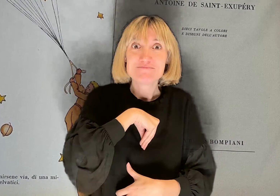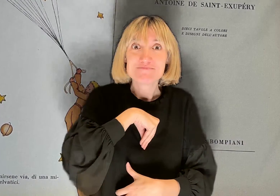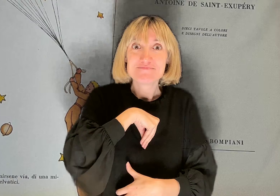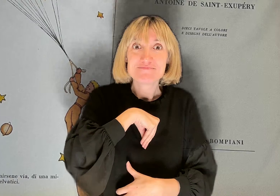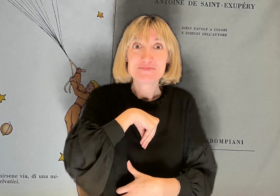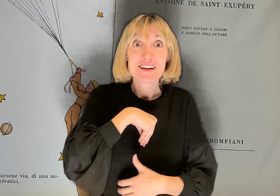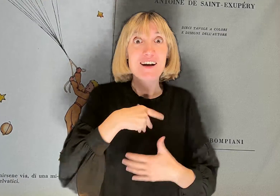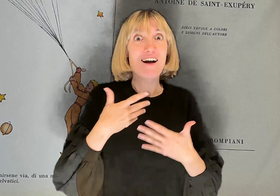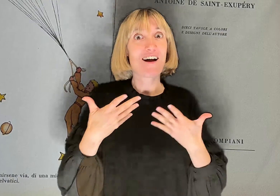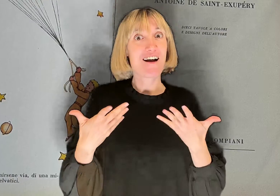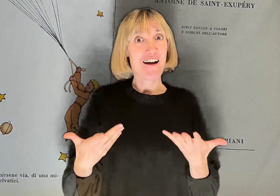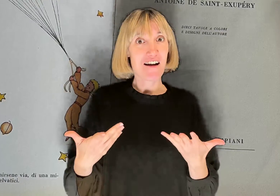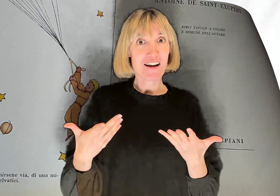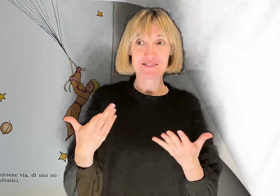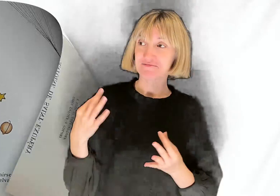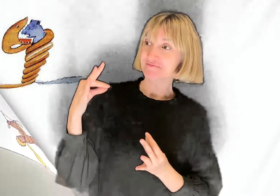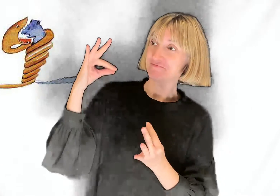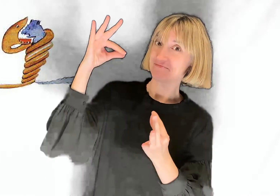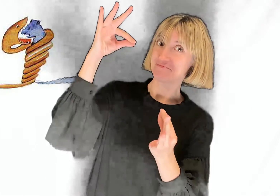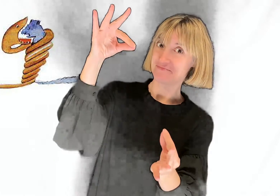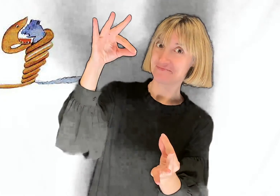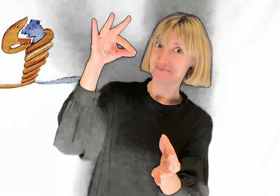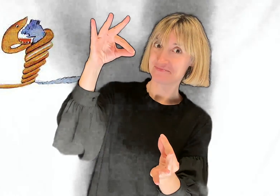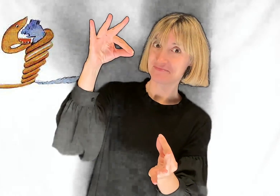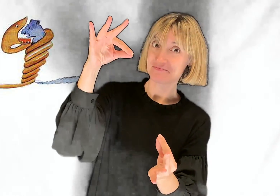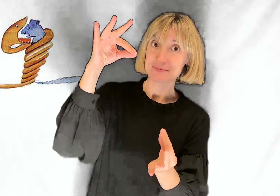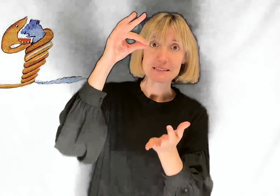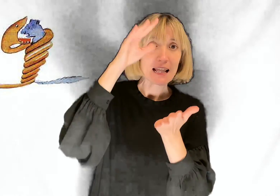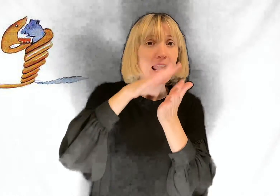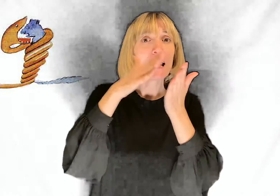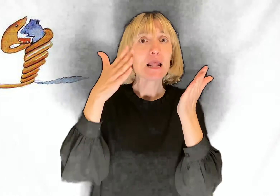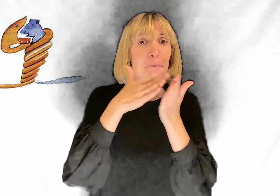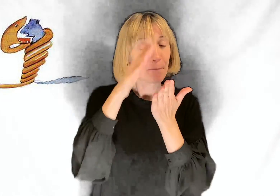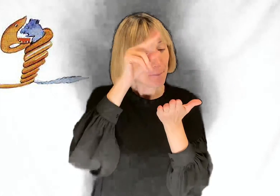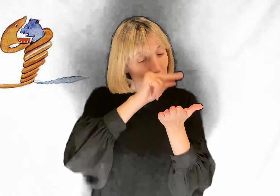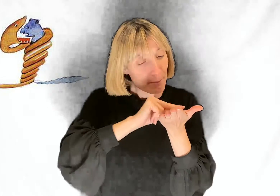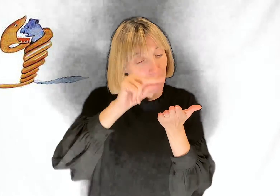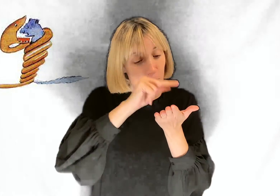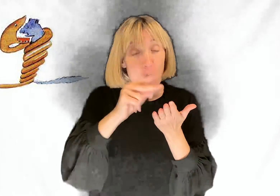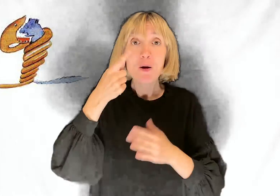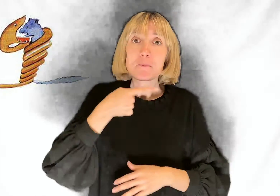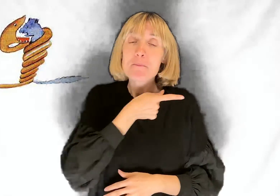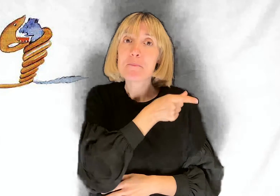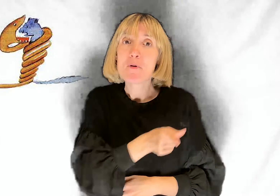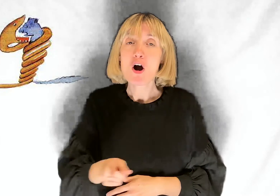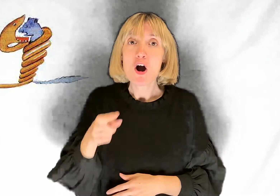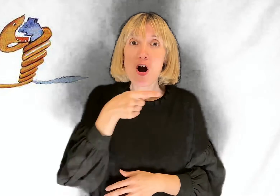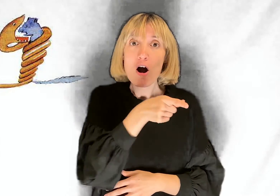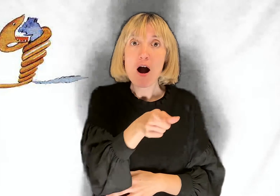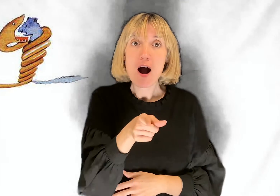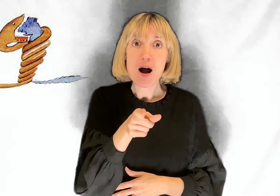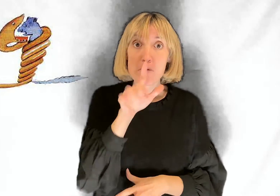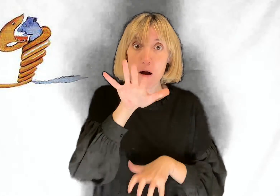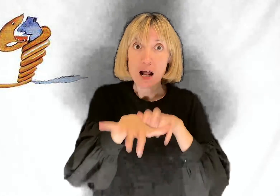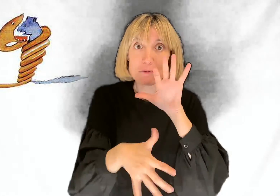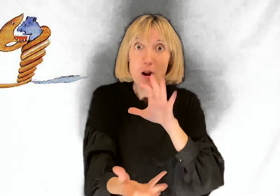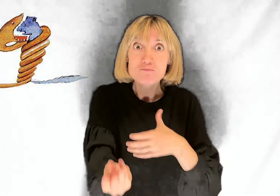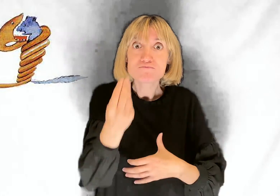Eccovi la copia del disegno. C'era scritto I boa ingoiano la loro preda tutta